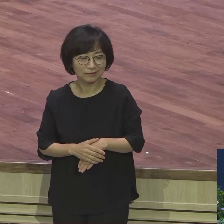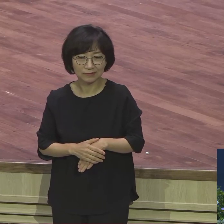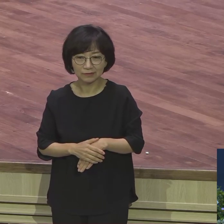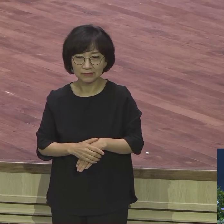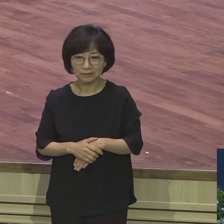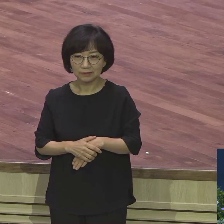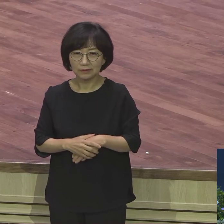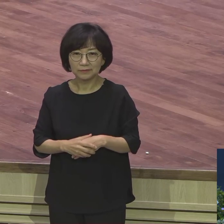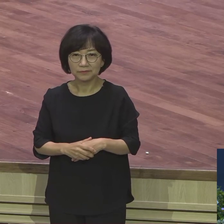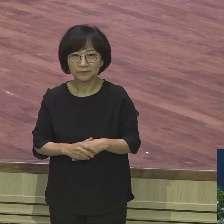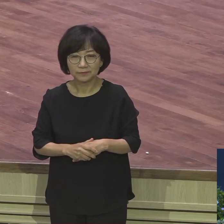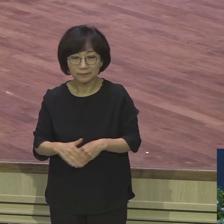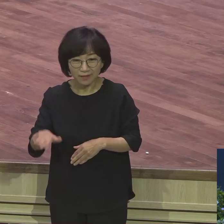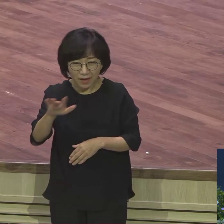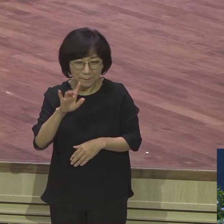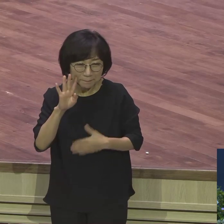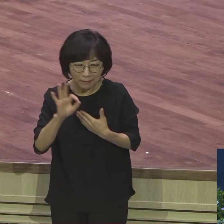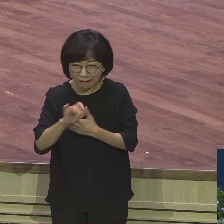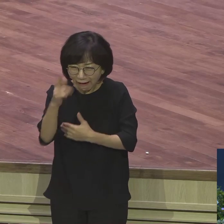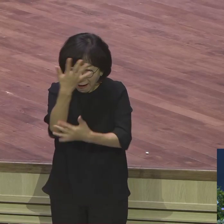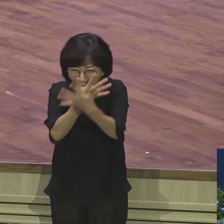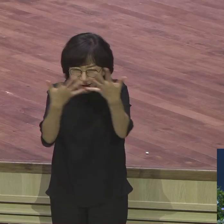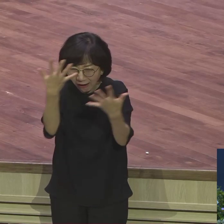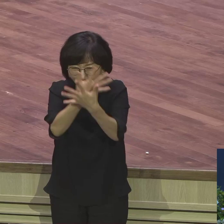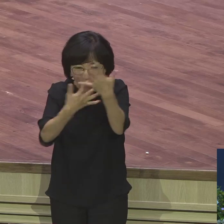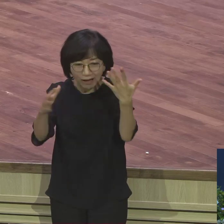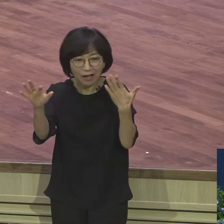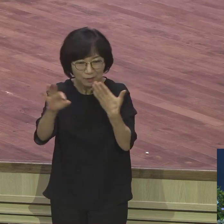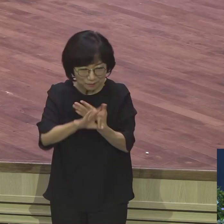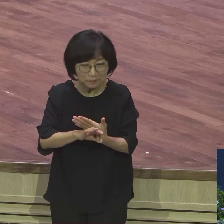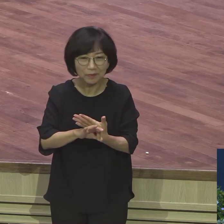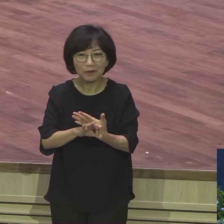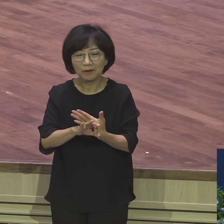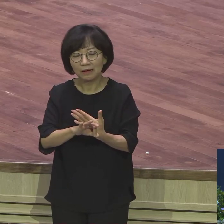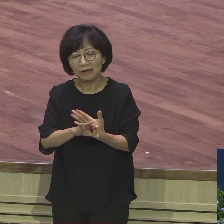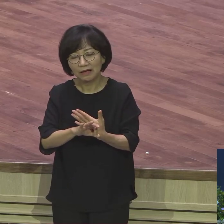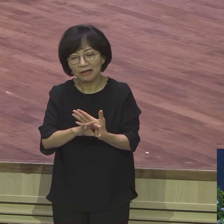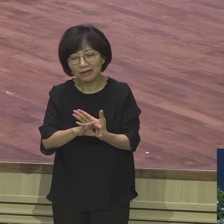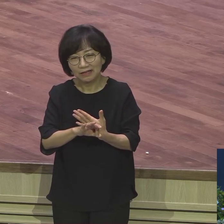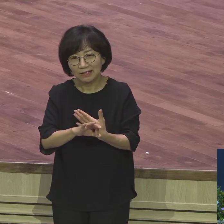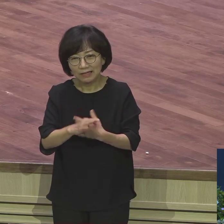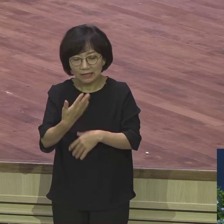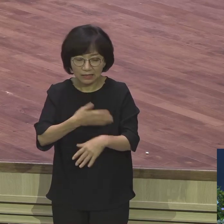맨날 헛디디다가 헛삭을 보내다가 인생 끝나요.